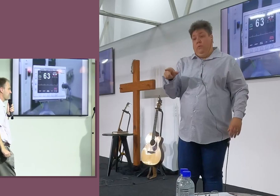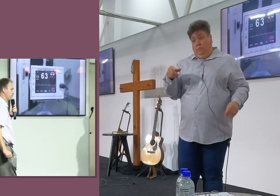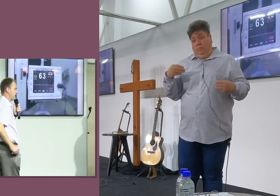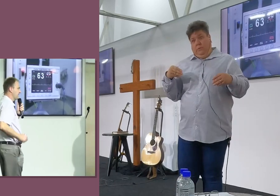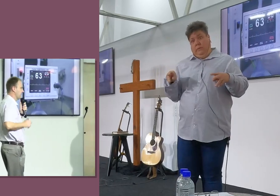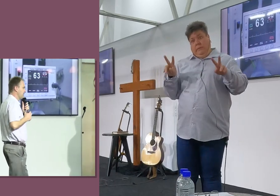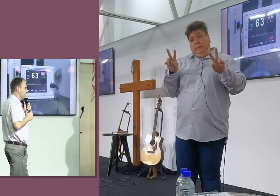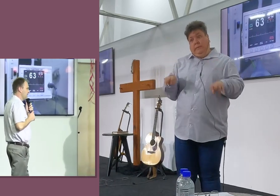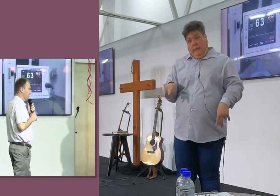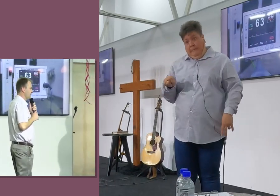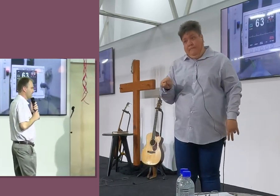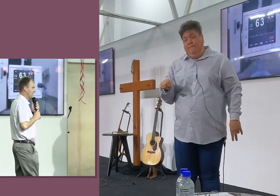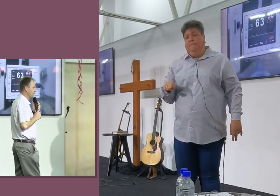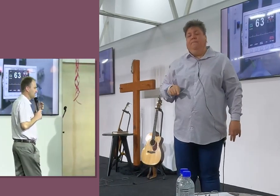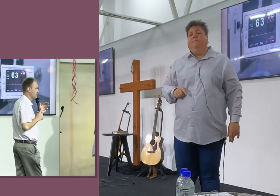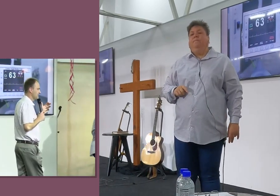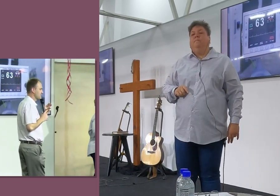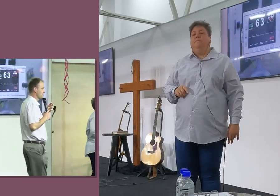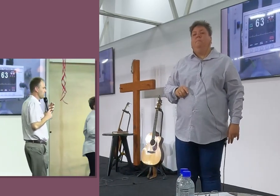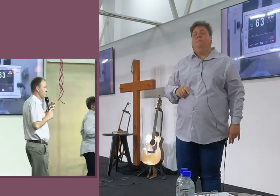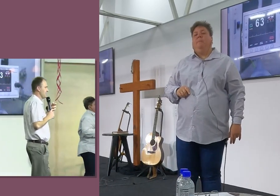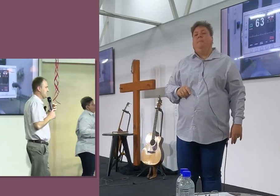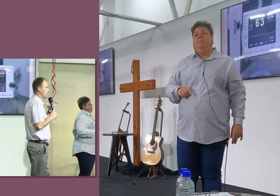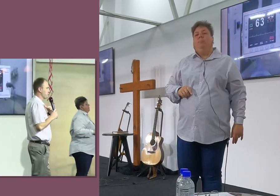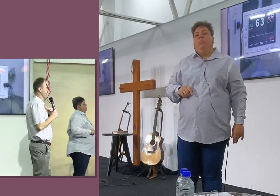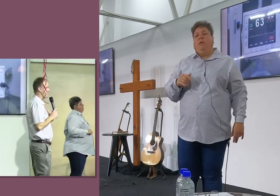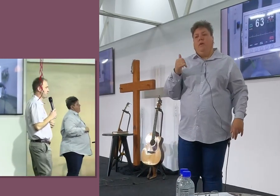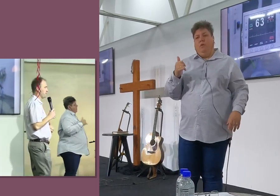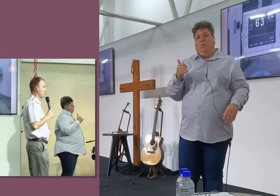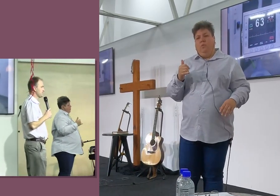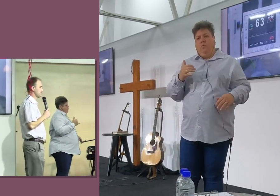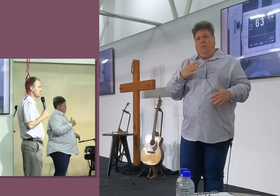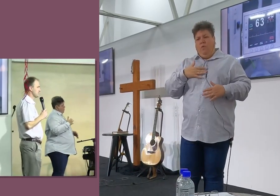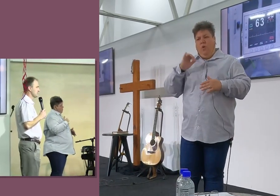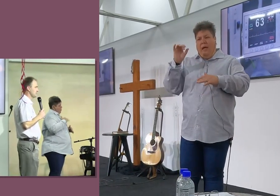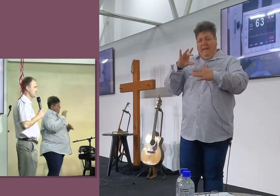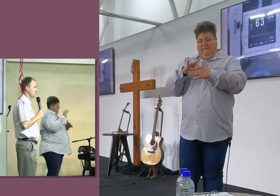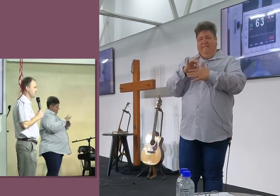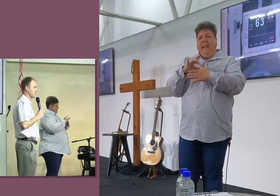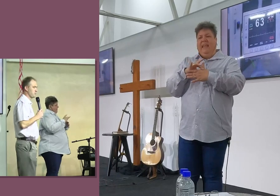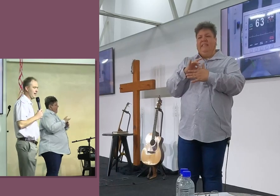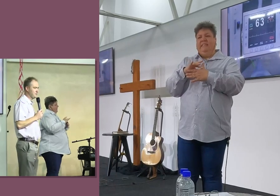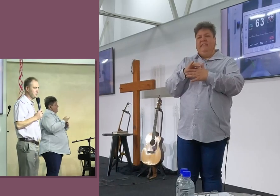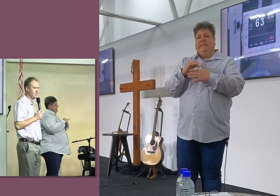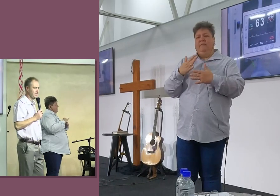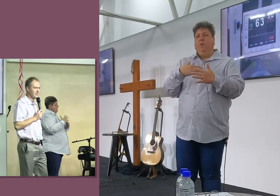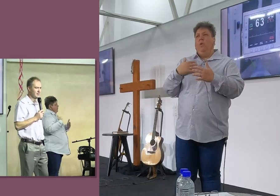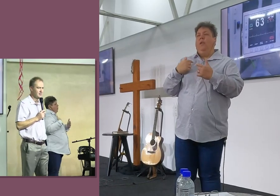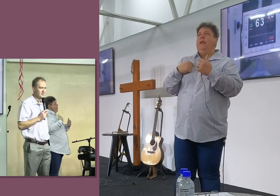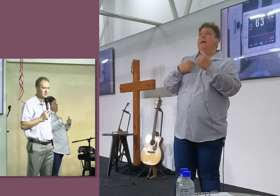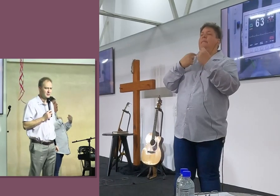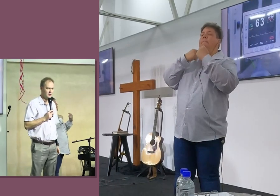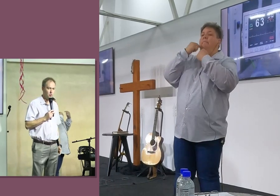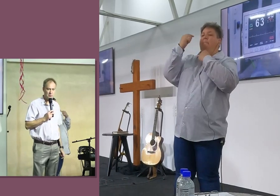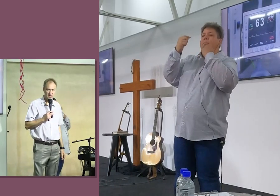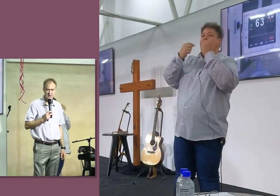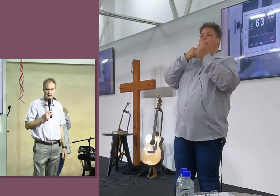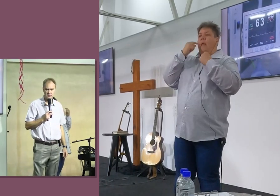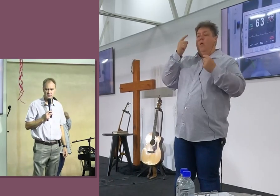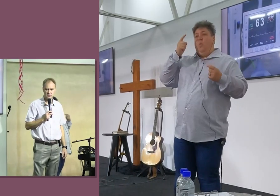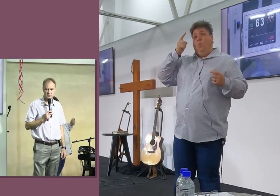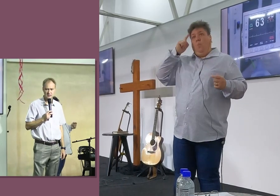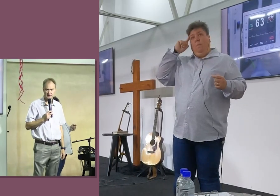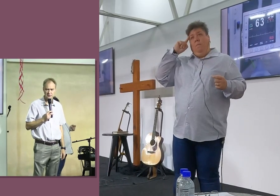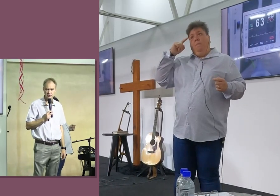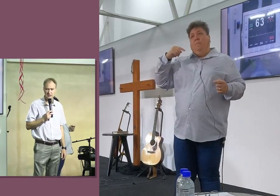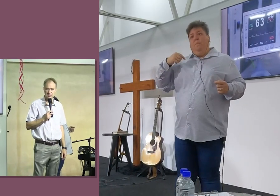op sy sterfbek, Dan, Is daar, Een deel van my vlees, Wat ek beleid voor die Heere, Hoop ek gaan,